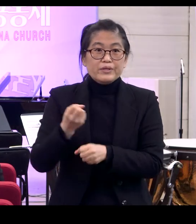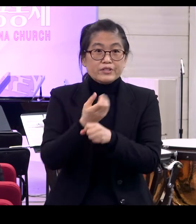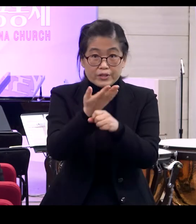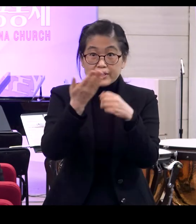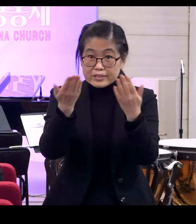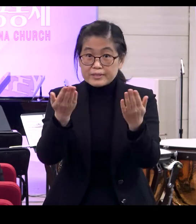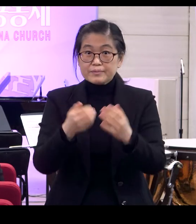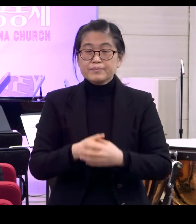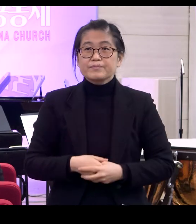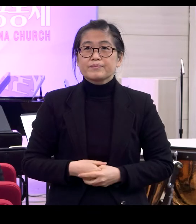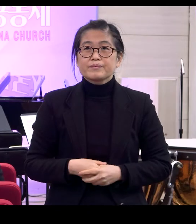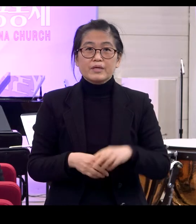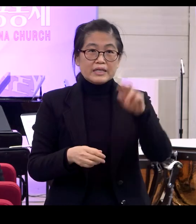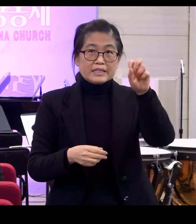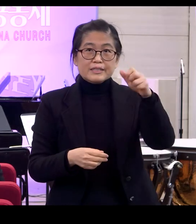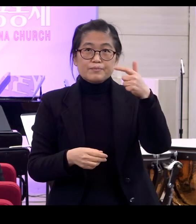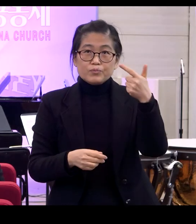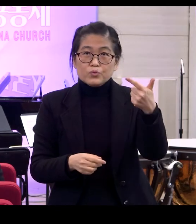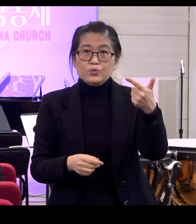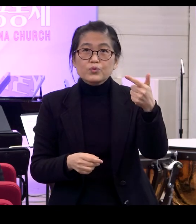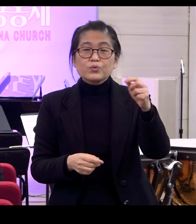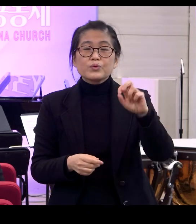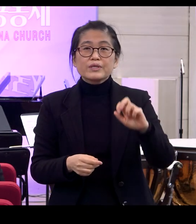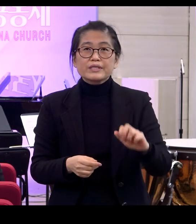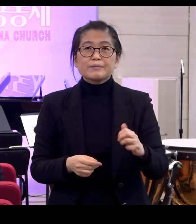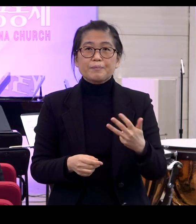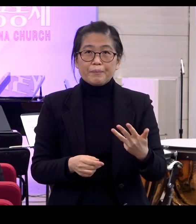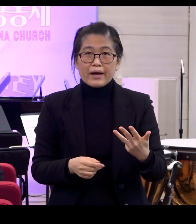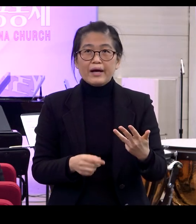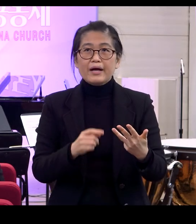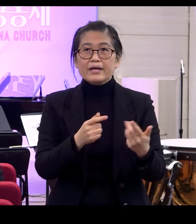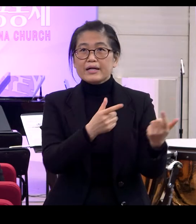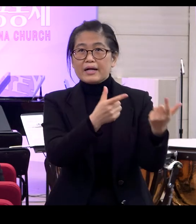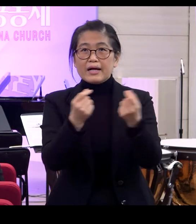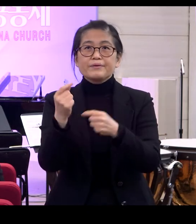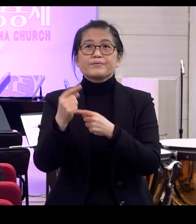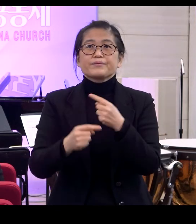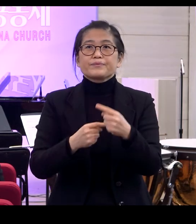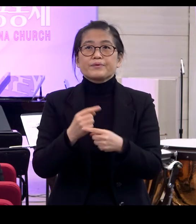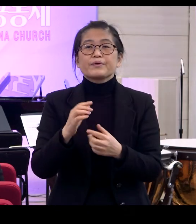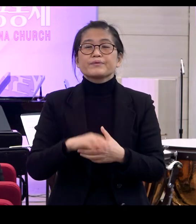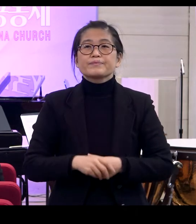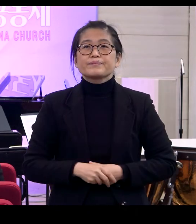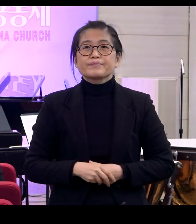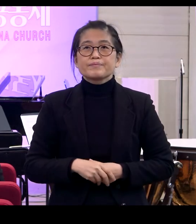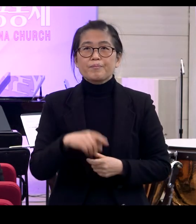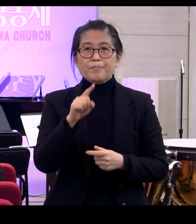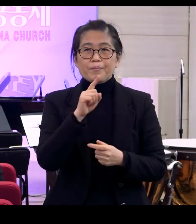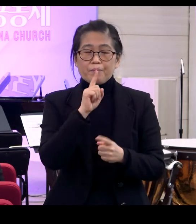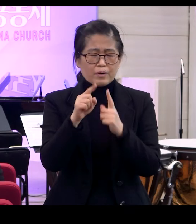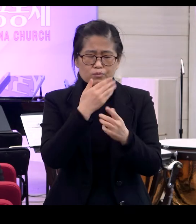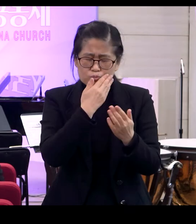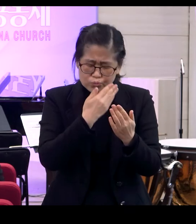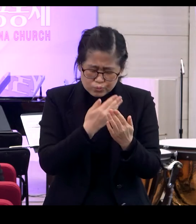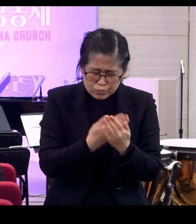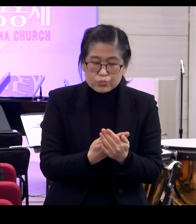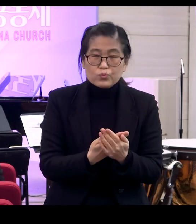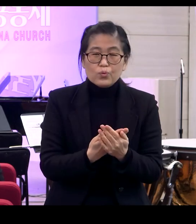우리 26절로 28절까지 말씀을 함께 같이 읽겠습니다 이 말씀은요 너무 중요한 말씀이니까 성경은 다